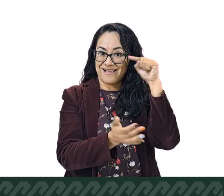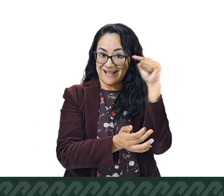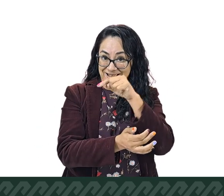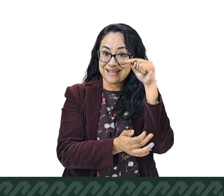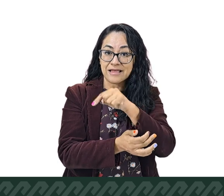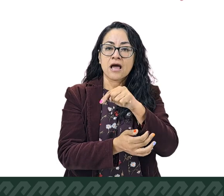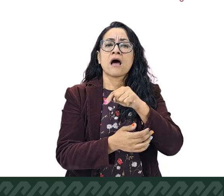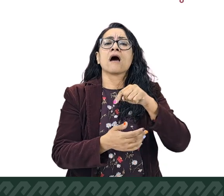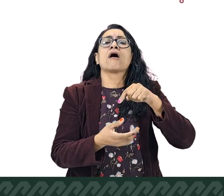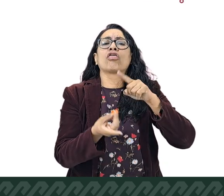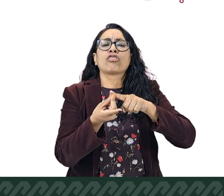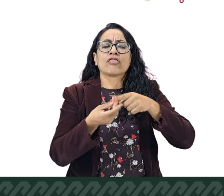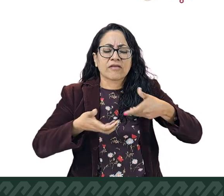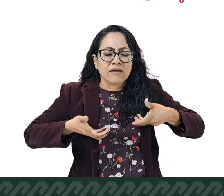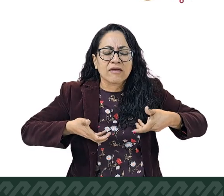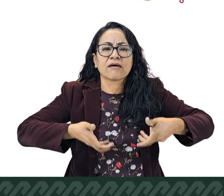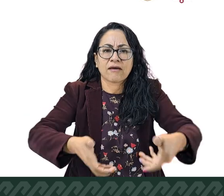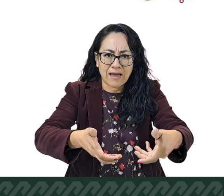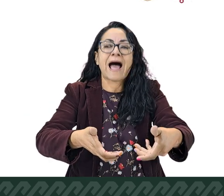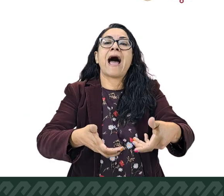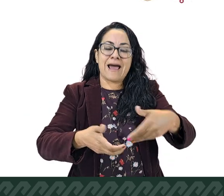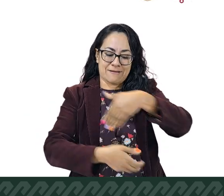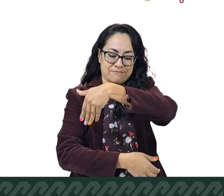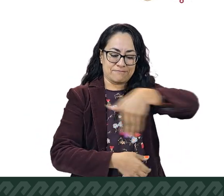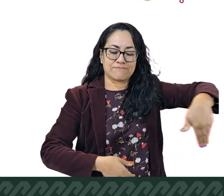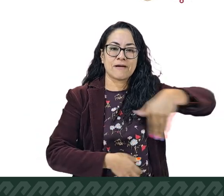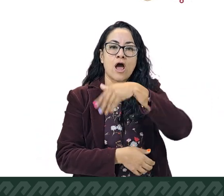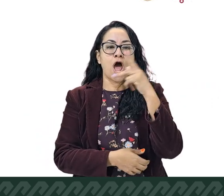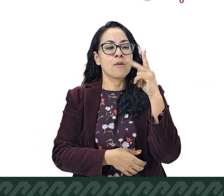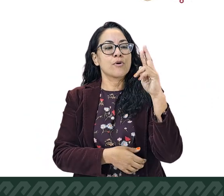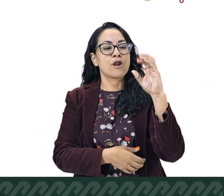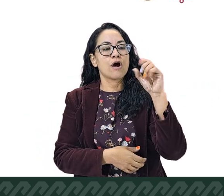Prolongación Sastrería, número 20,